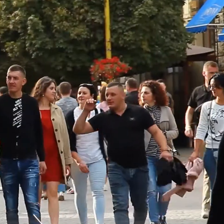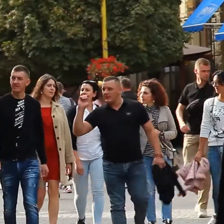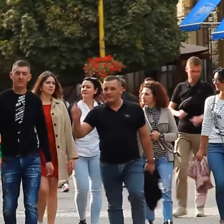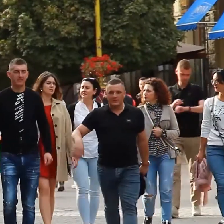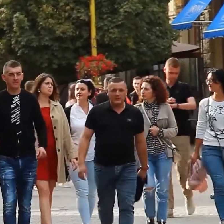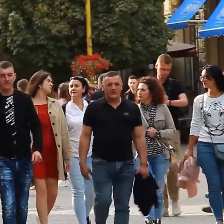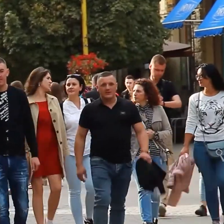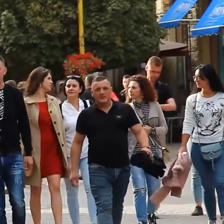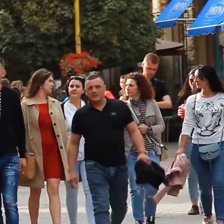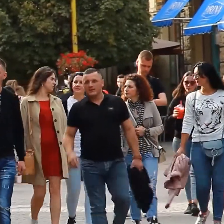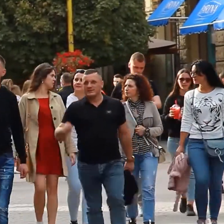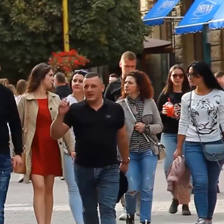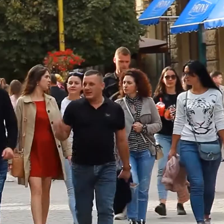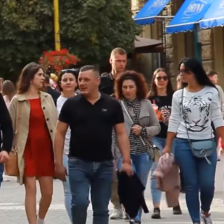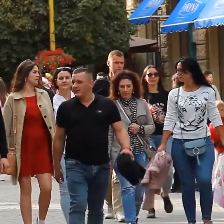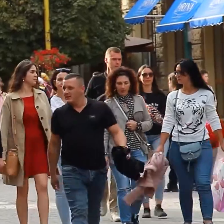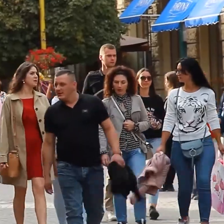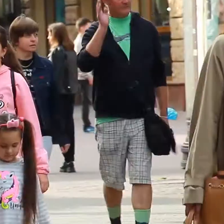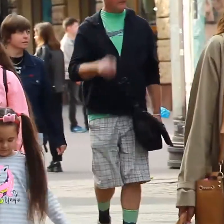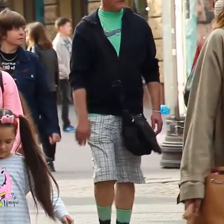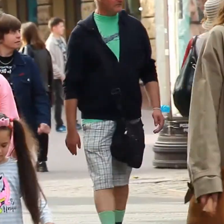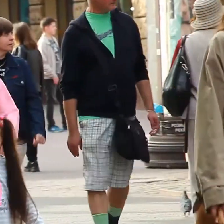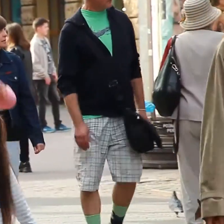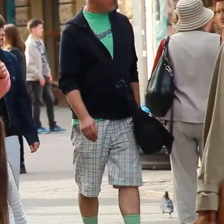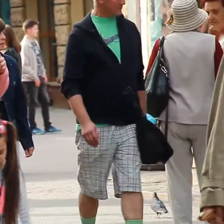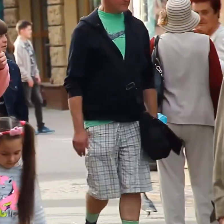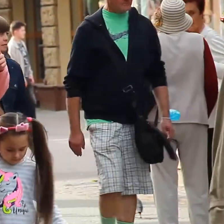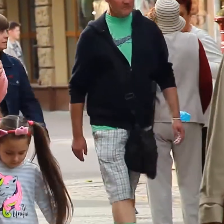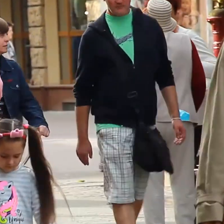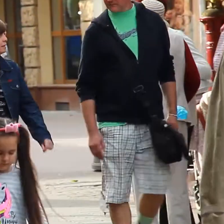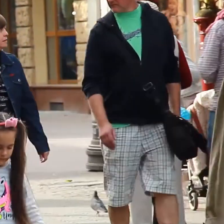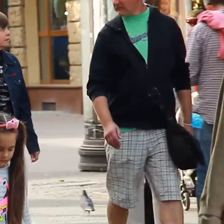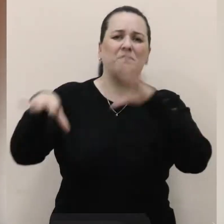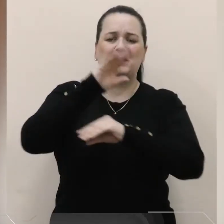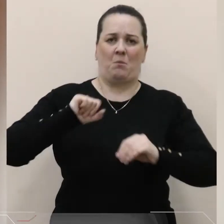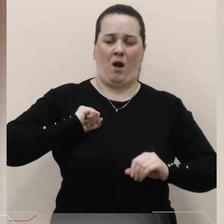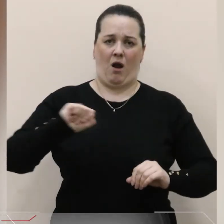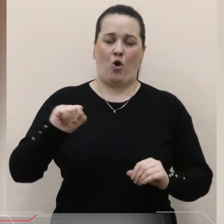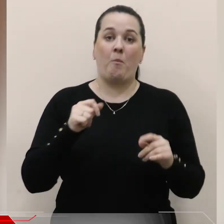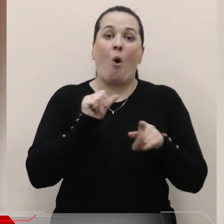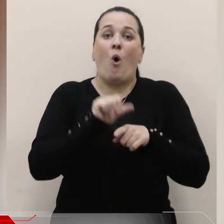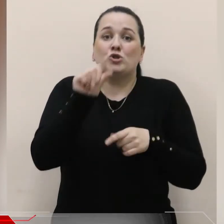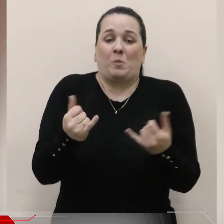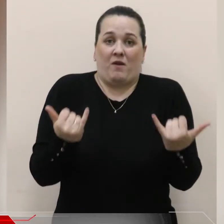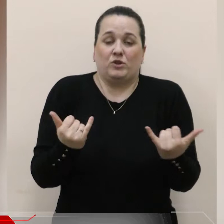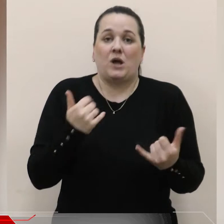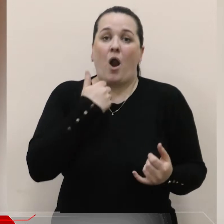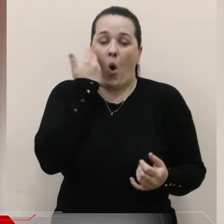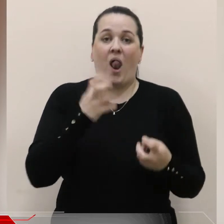1942 році. Воно присвячене усім героям України. Особливо зараз, коли